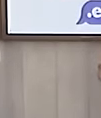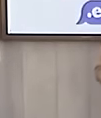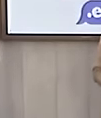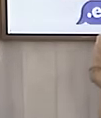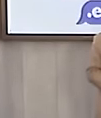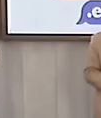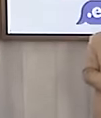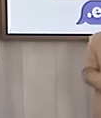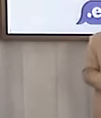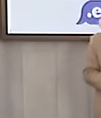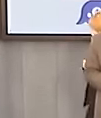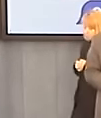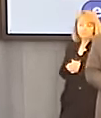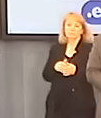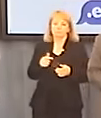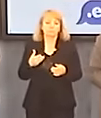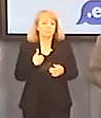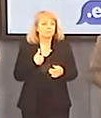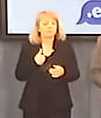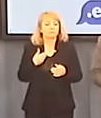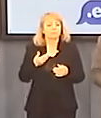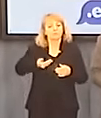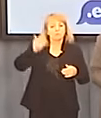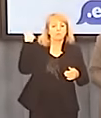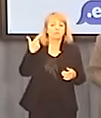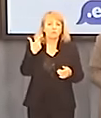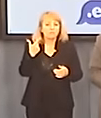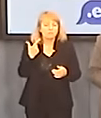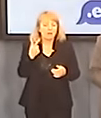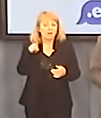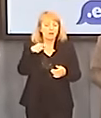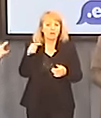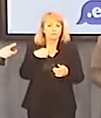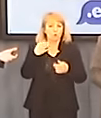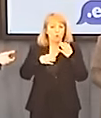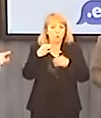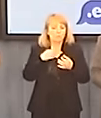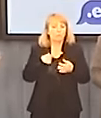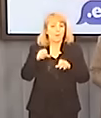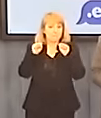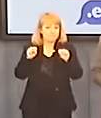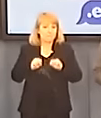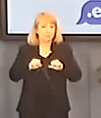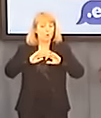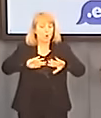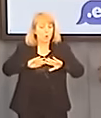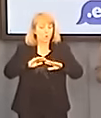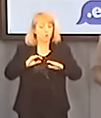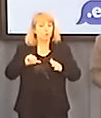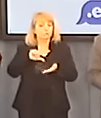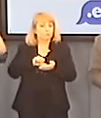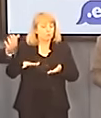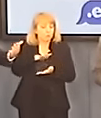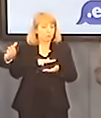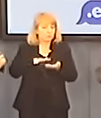powiem. Myśmy już dwa razy na ten temat mówili. To jest genialna inicjatywa i naprawdę tutaj Bank Ochrony Środowiska wykonał rzecz